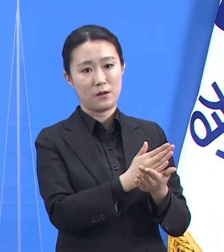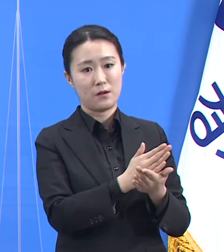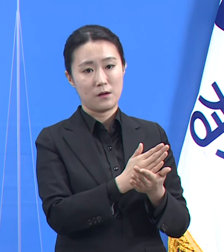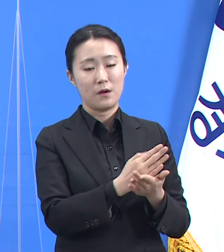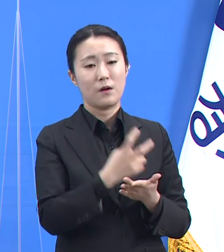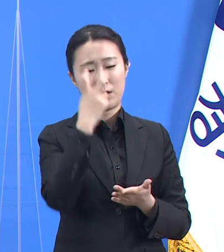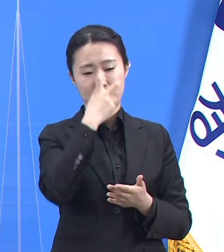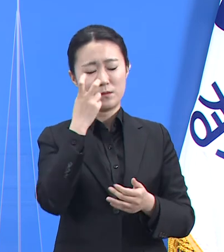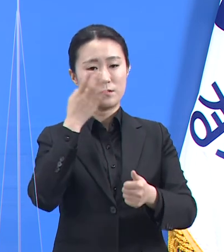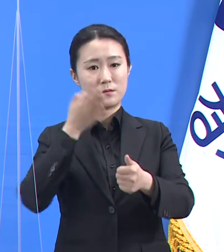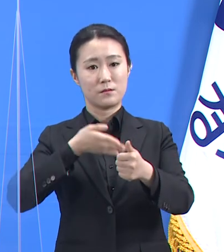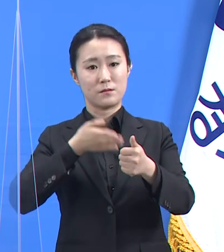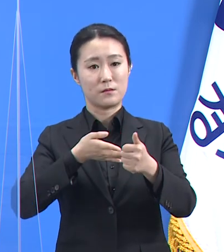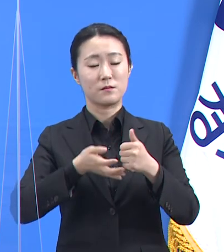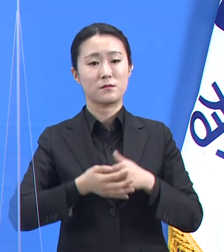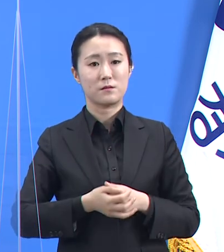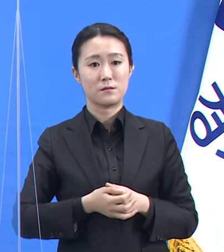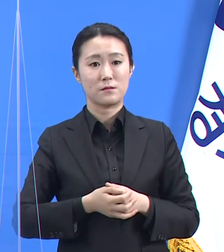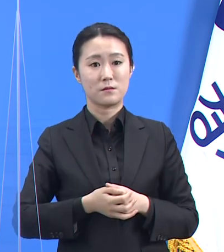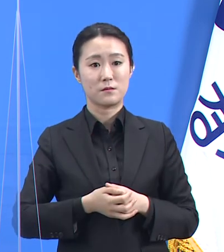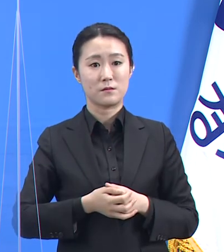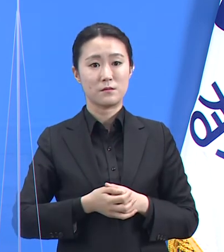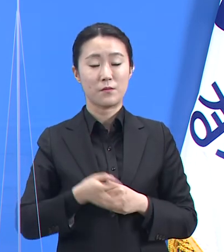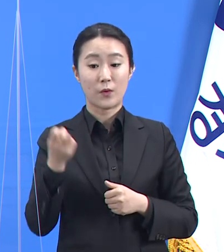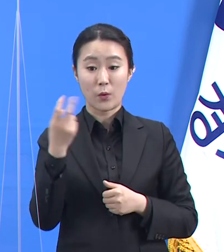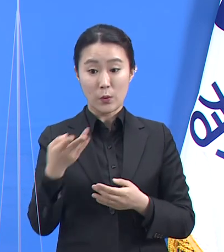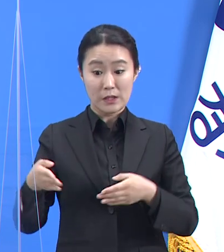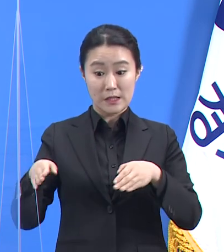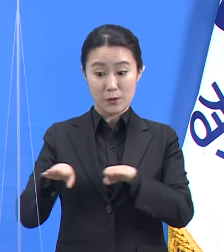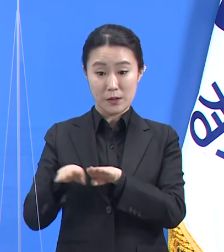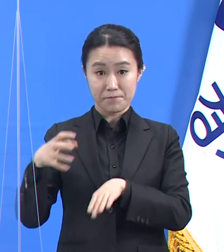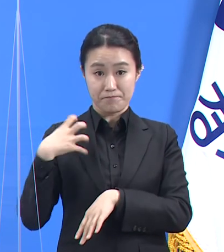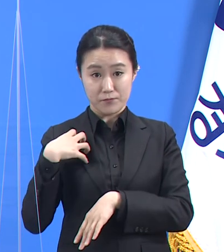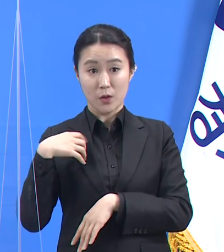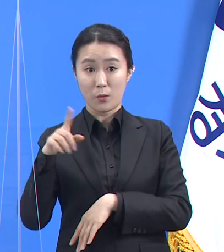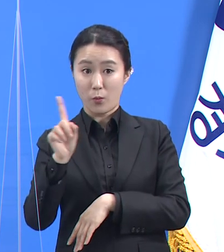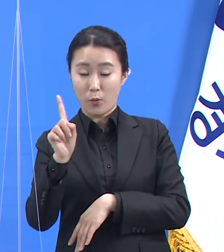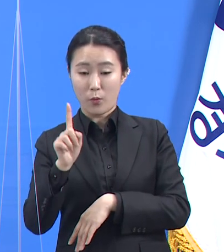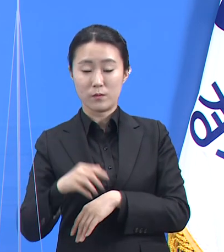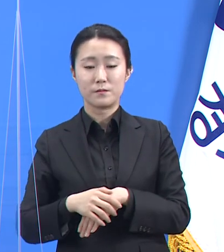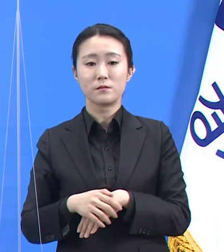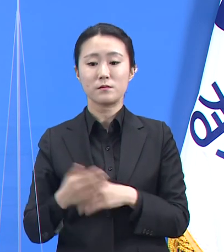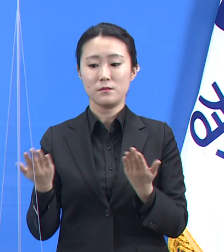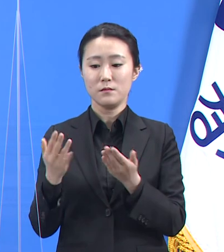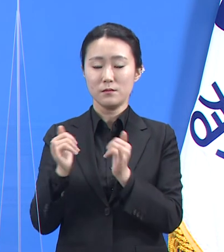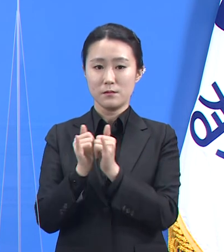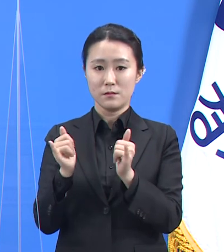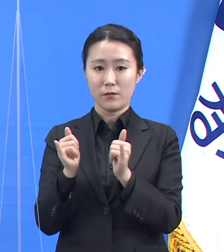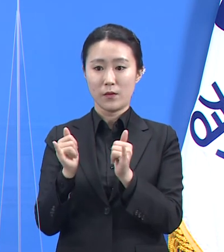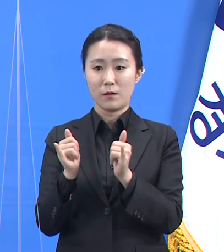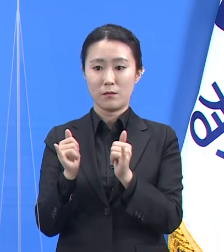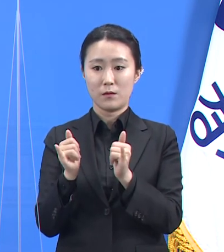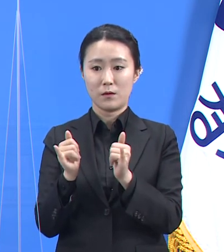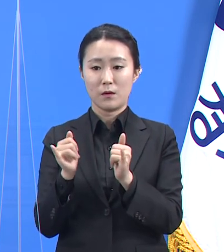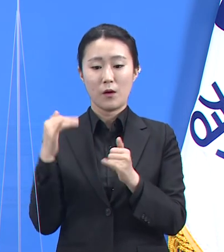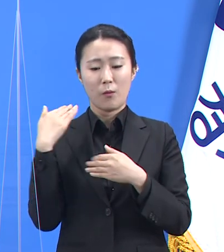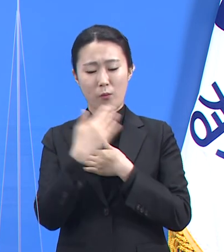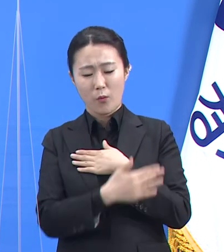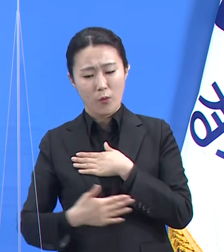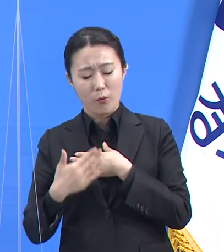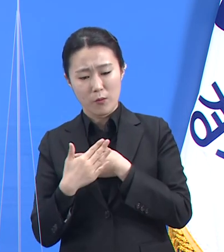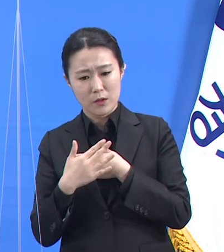받아야 합니다. 그리고 모든 기관은 종사자 등 구성원의 증상 발생 여부를